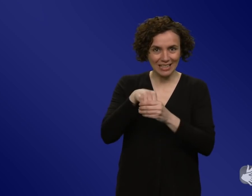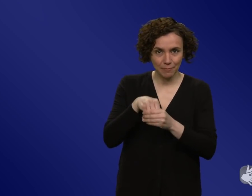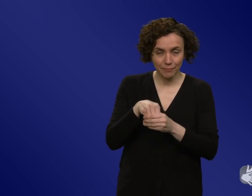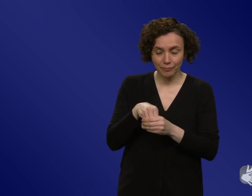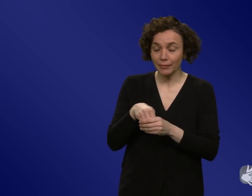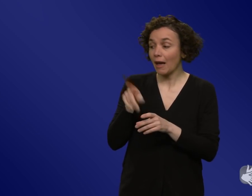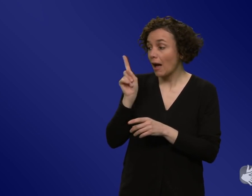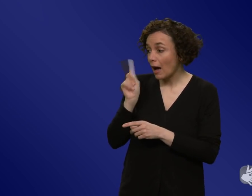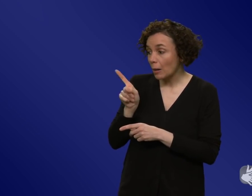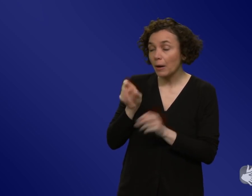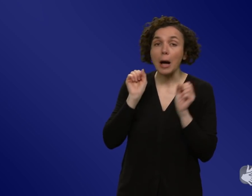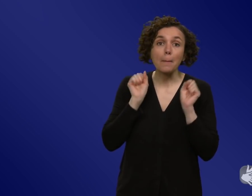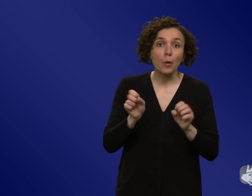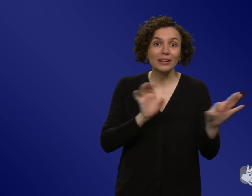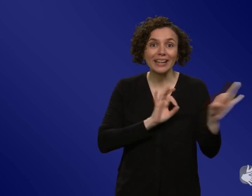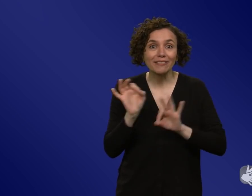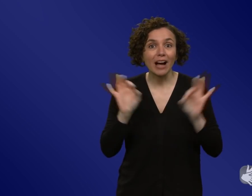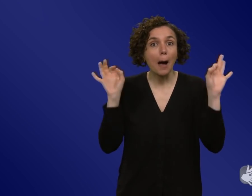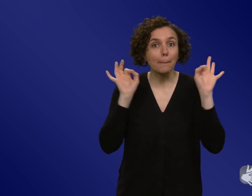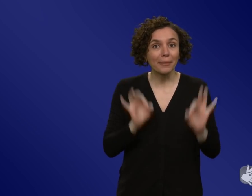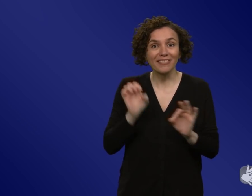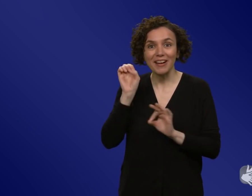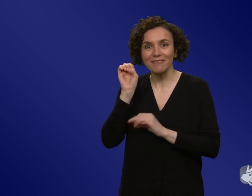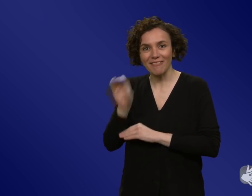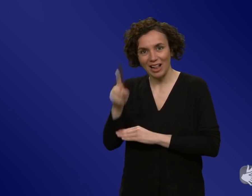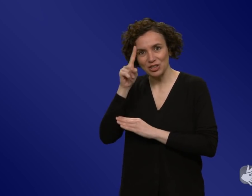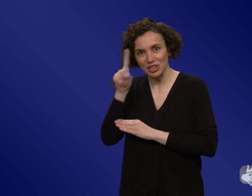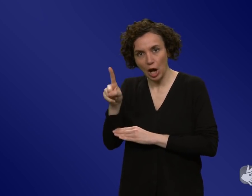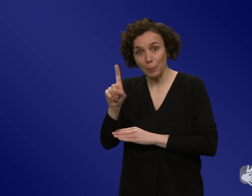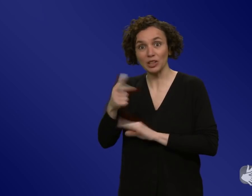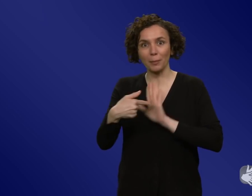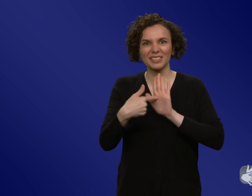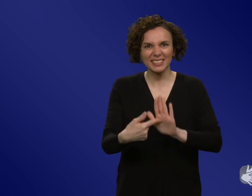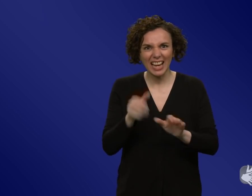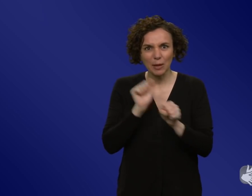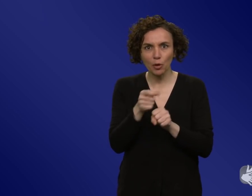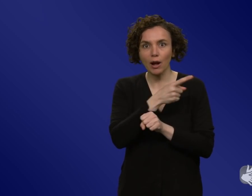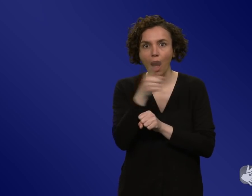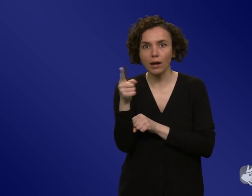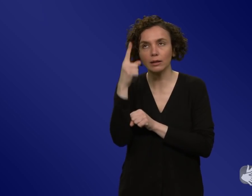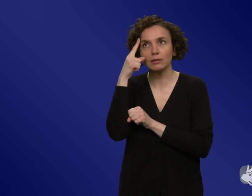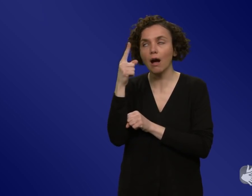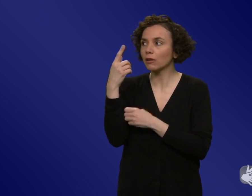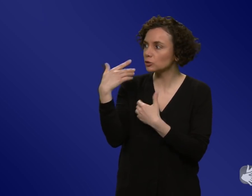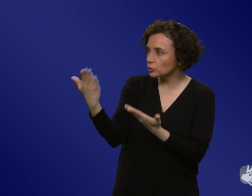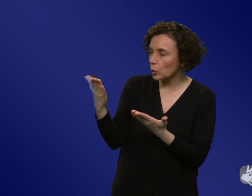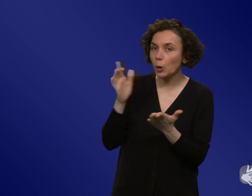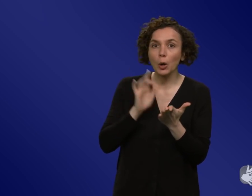man es dadurch noch verstärkt? Frau Bitsch, Sie haben ja gezielt bei einem eigenen Kommunikationsprojekt zum Impfen in Thüringen genau dieses Gerücht für junge Leute auch